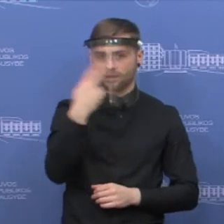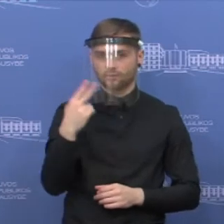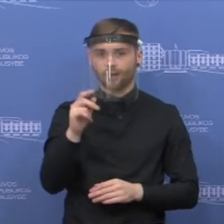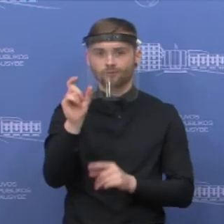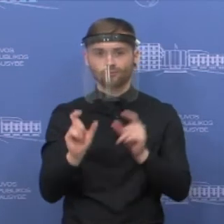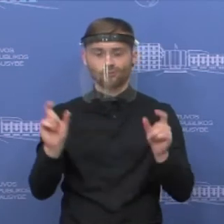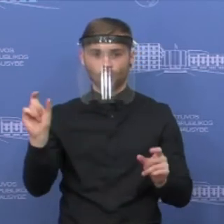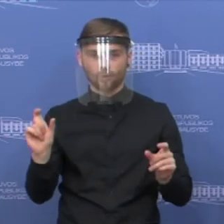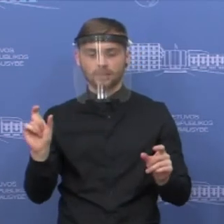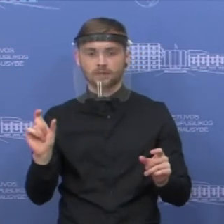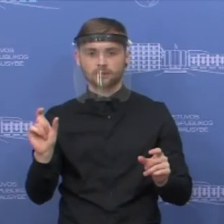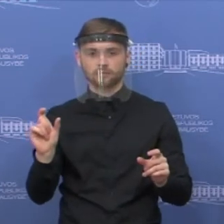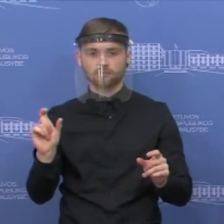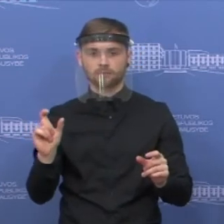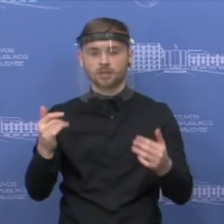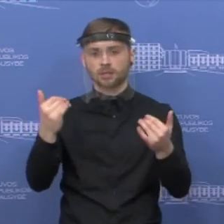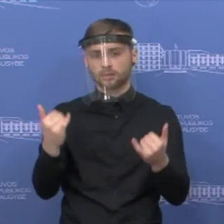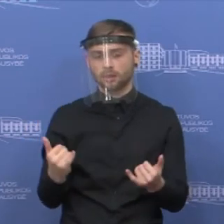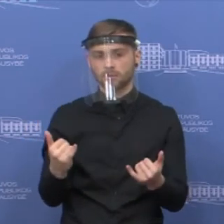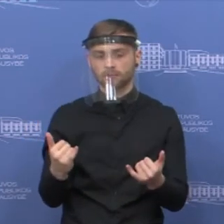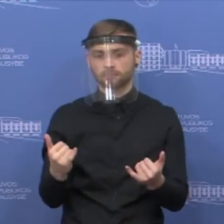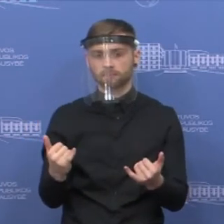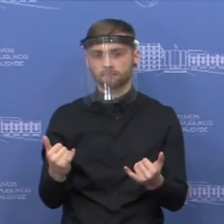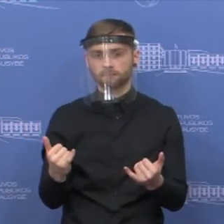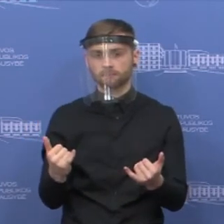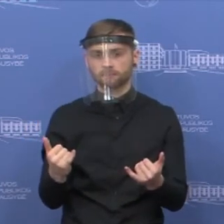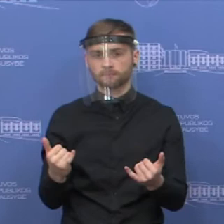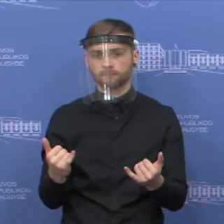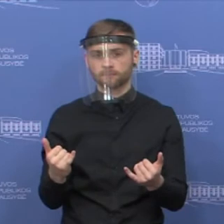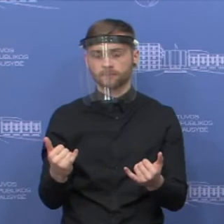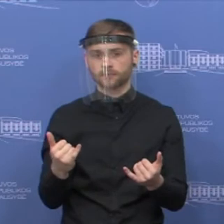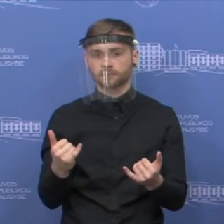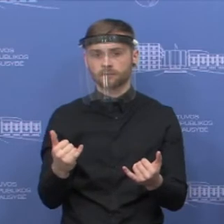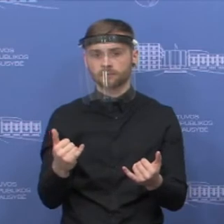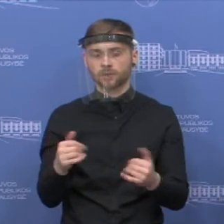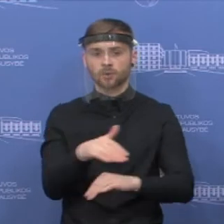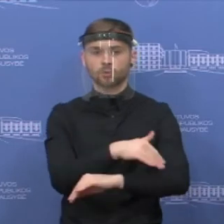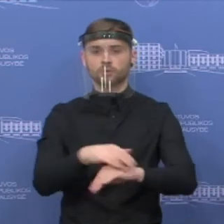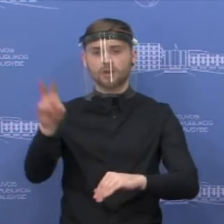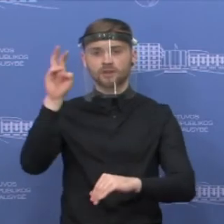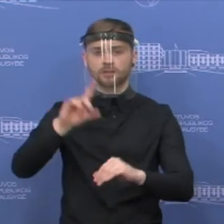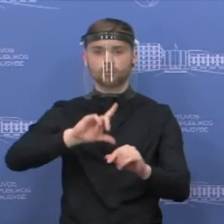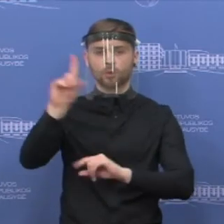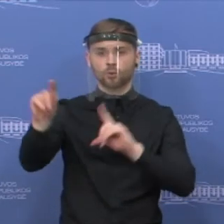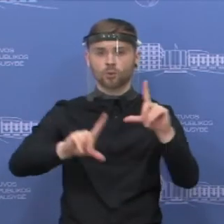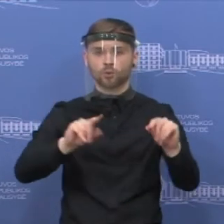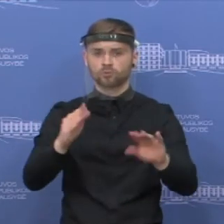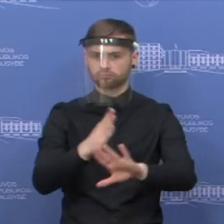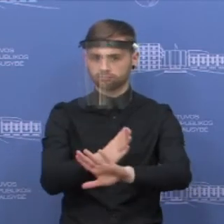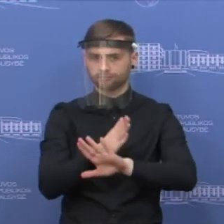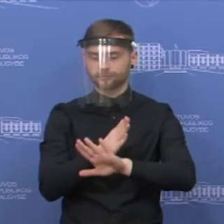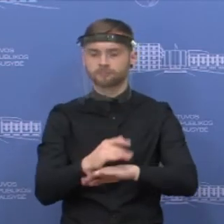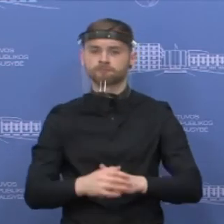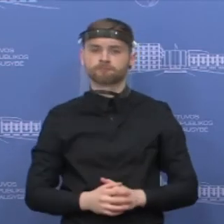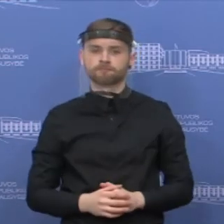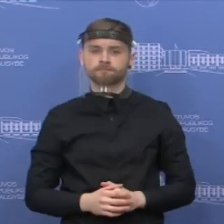kol kas susilaiko nuo kelionių į užsienio valstybės. Mūsų